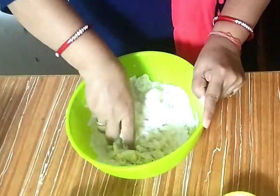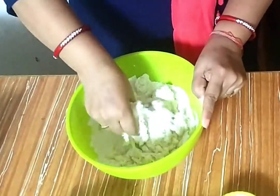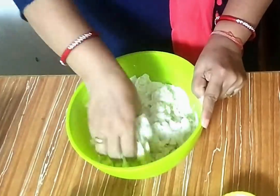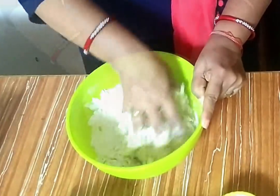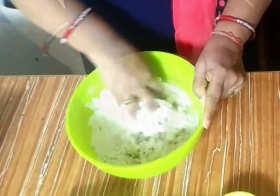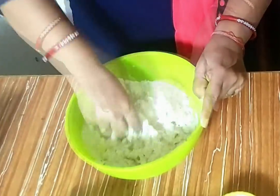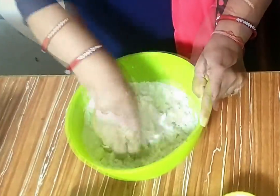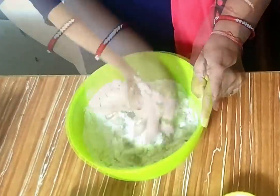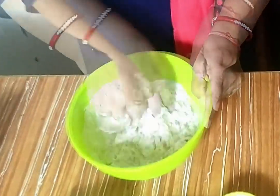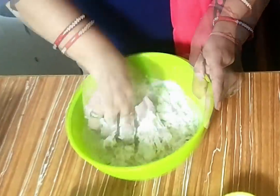पानी डालकर मिला लेंगे